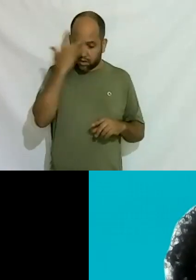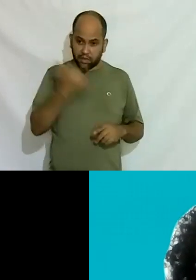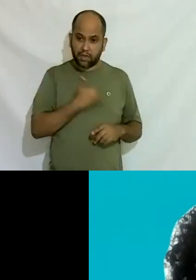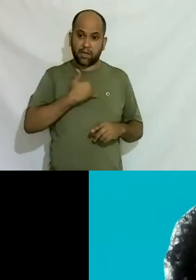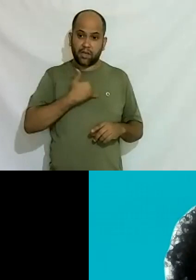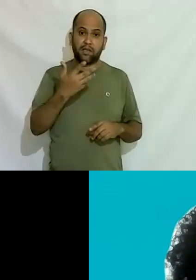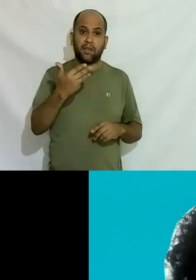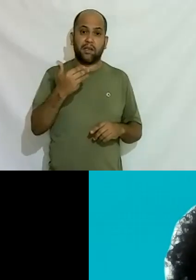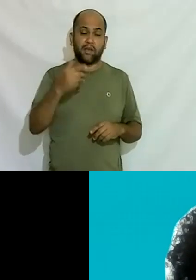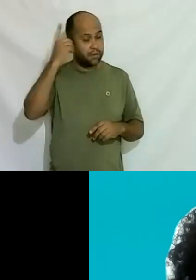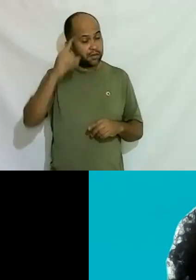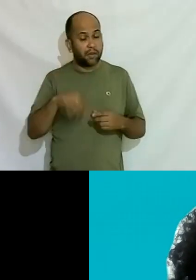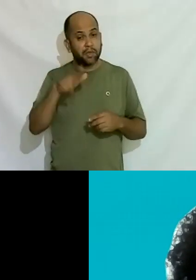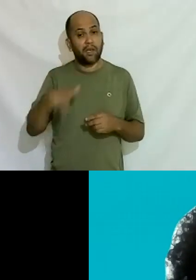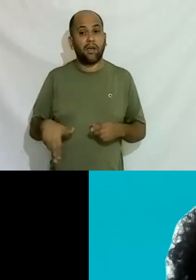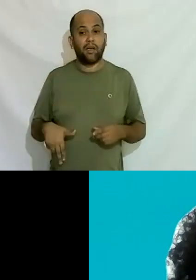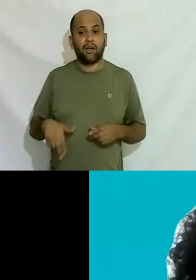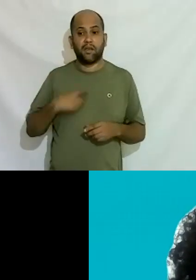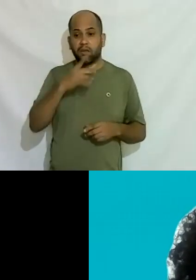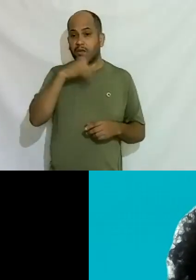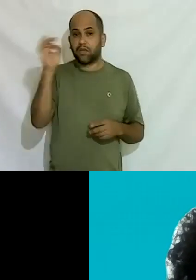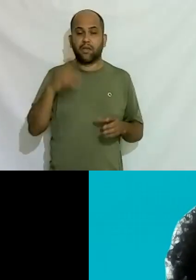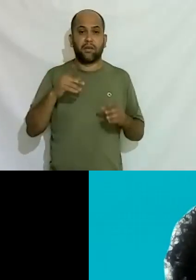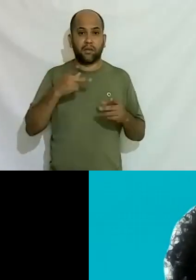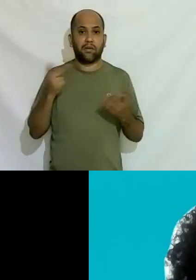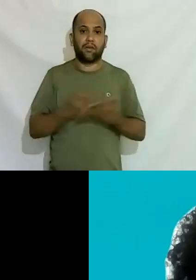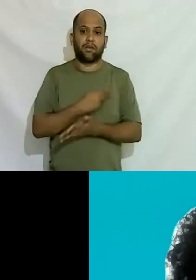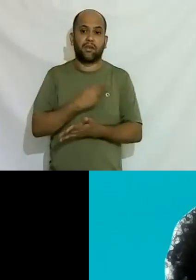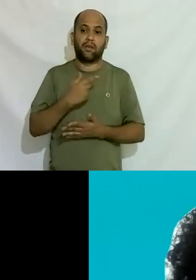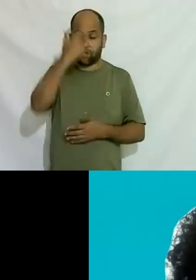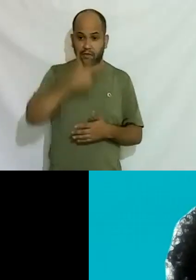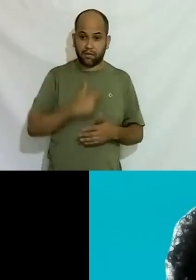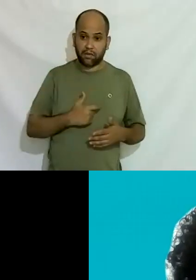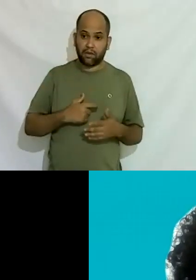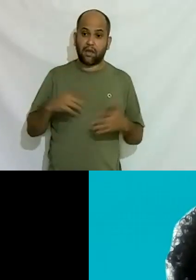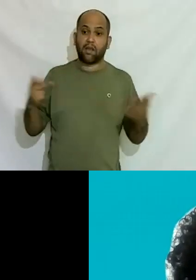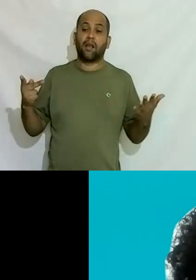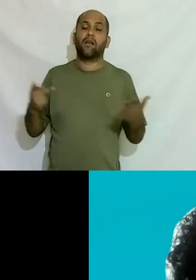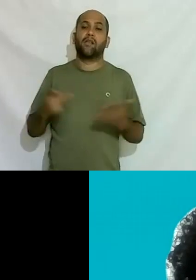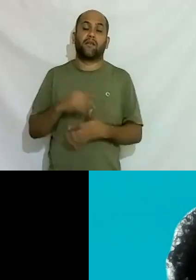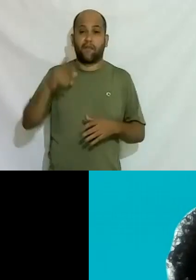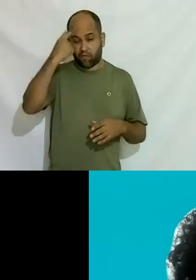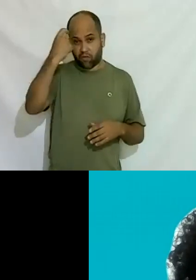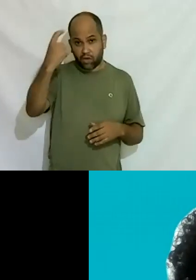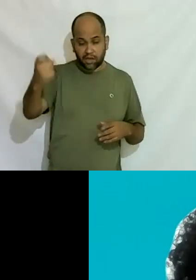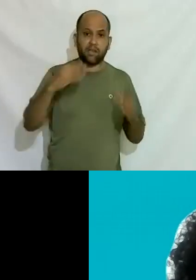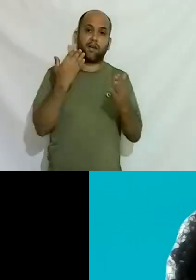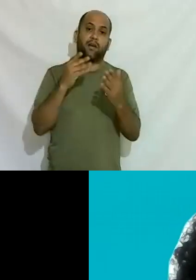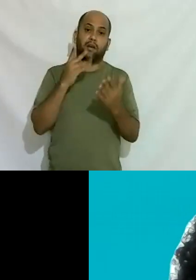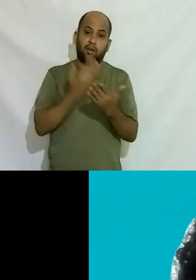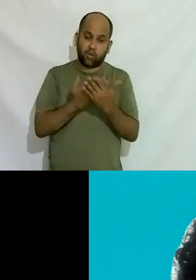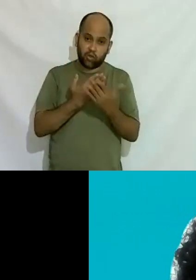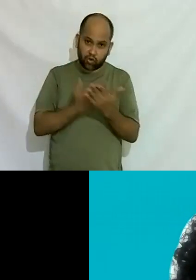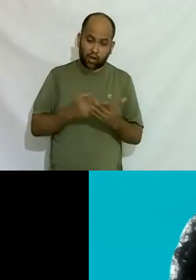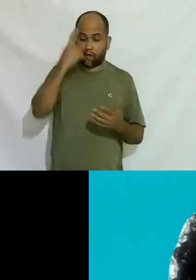nem sabe quem é que ainda não entende o que acontece com ela né e sofre violência na escola sofre violência da professora sofre violência dos